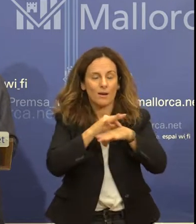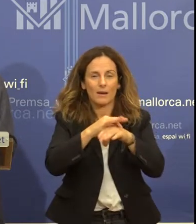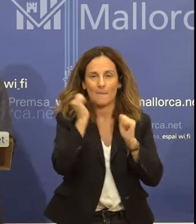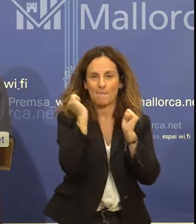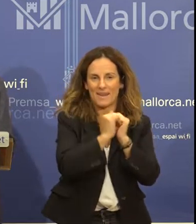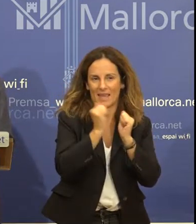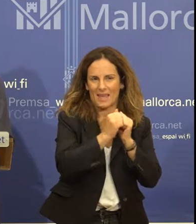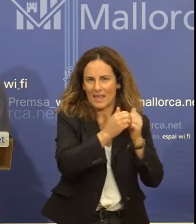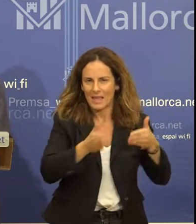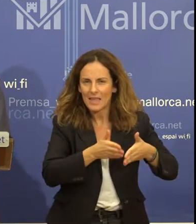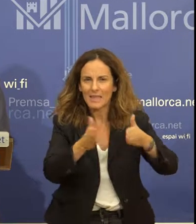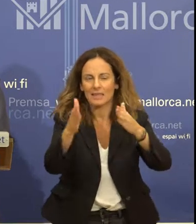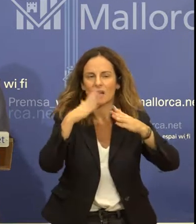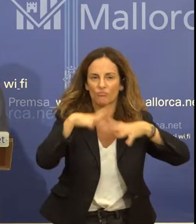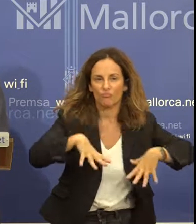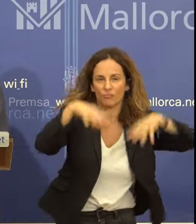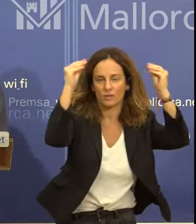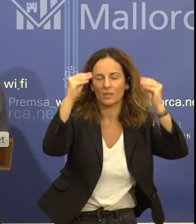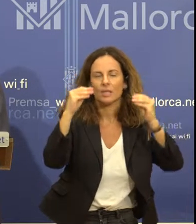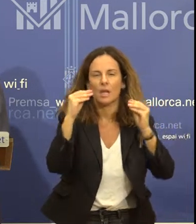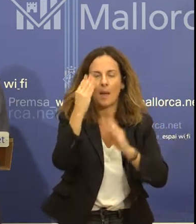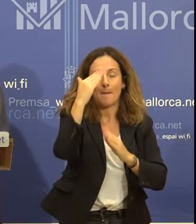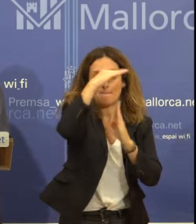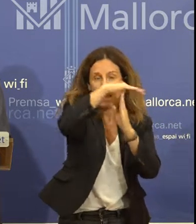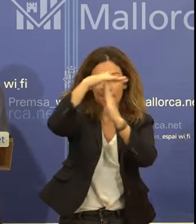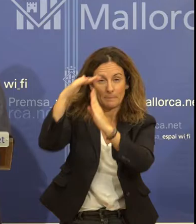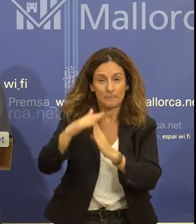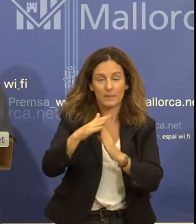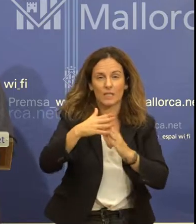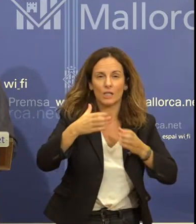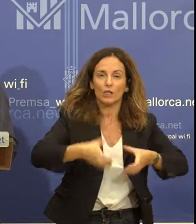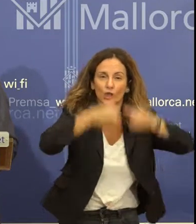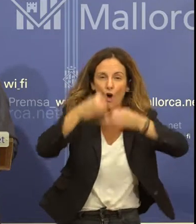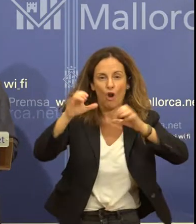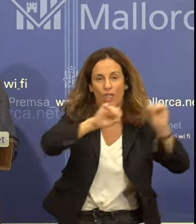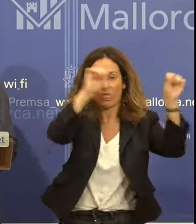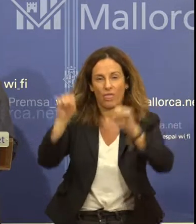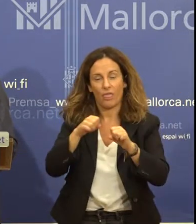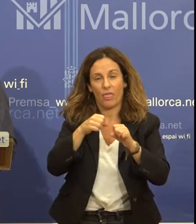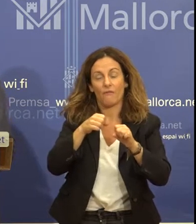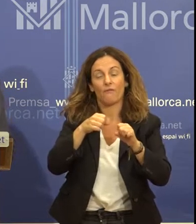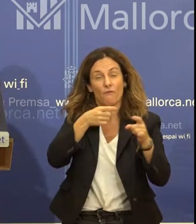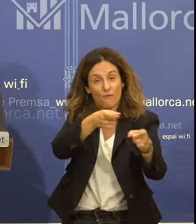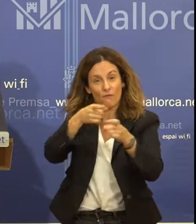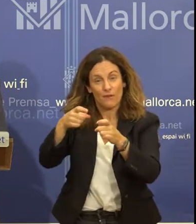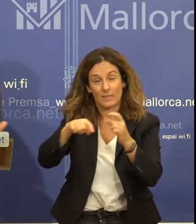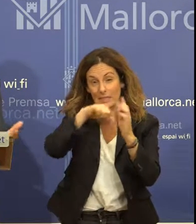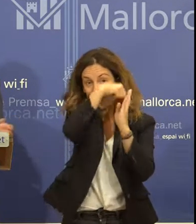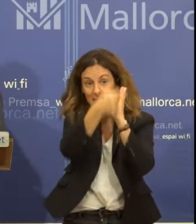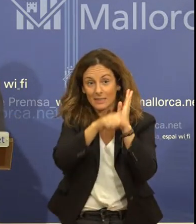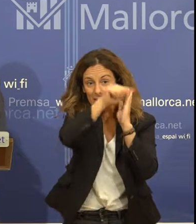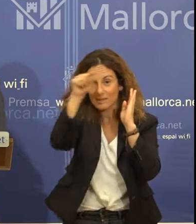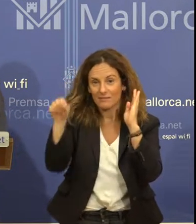'esglésies, jesiments teleòtics, torres de defensa que són testimonis de paisatges en memòria. El